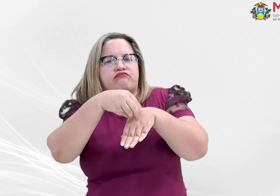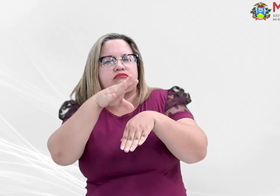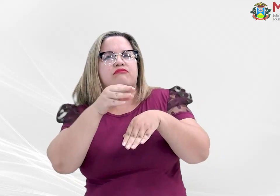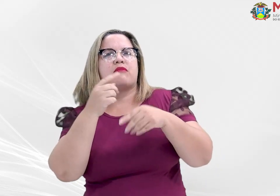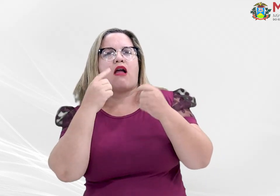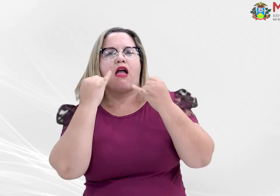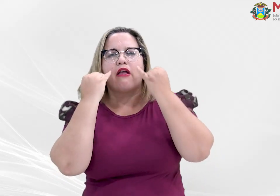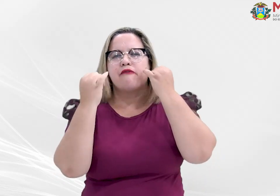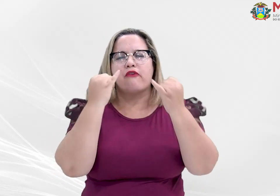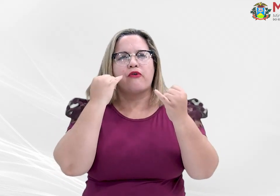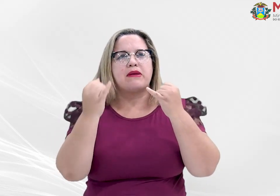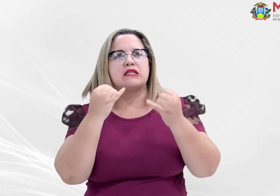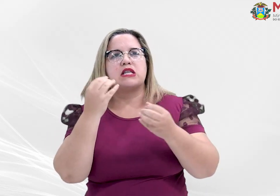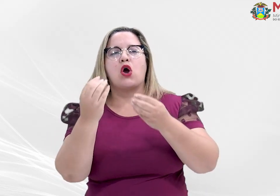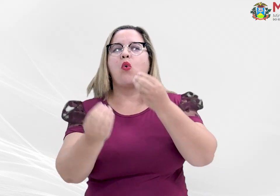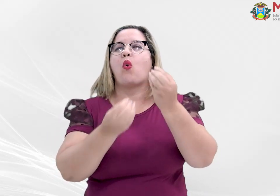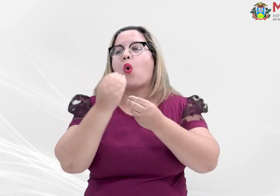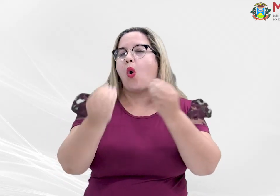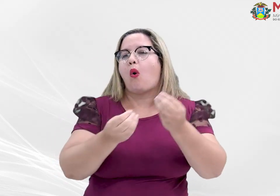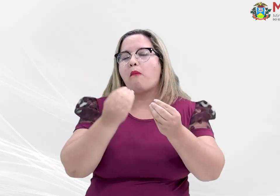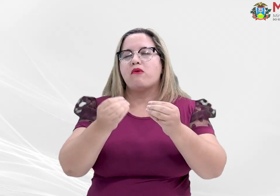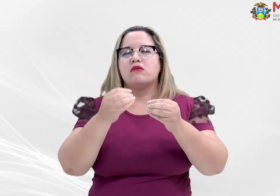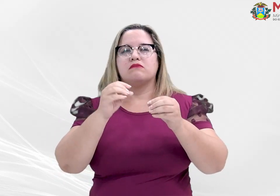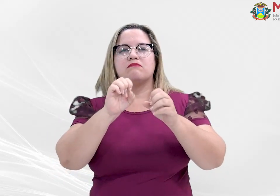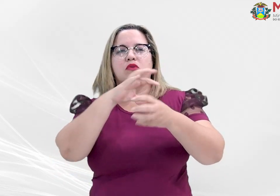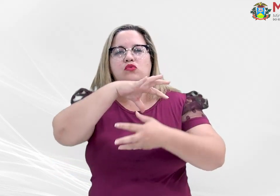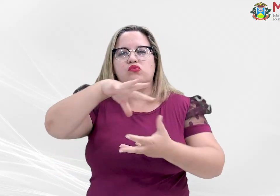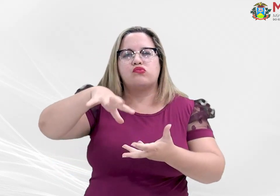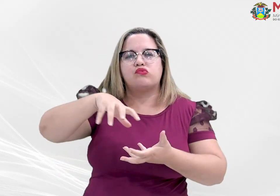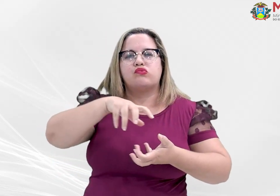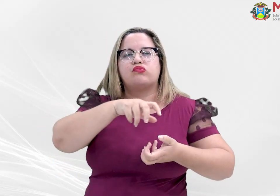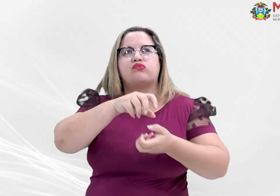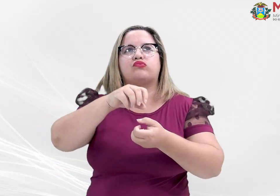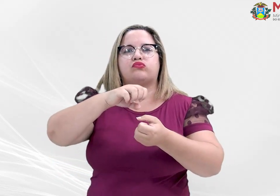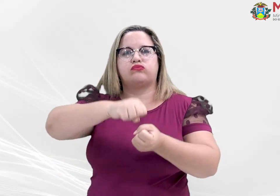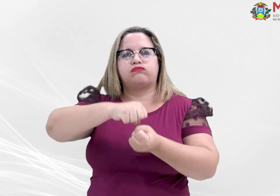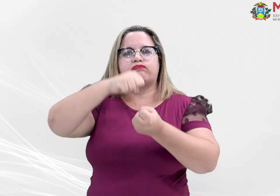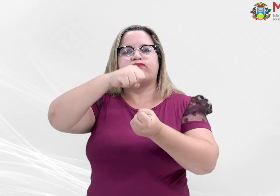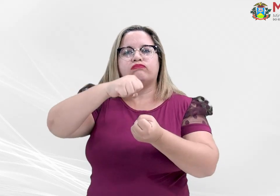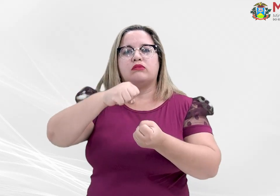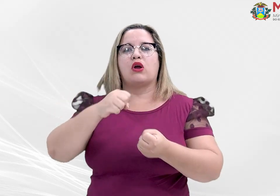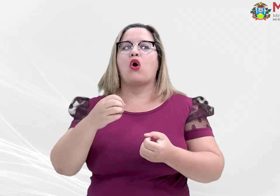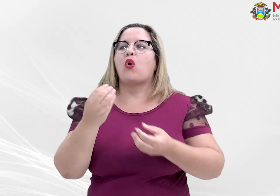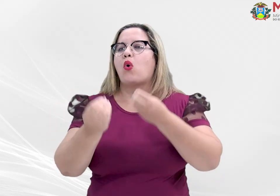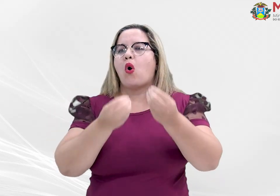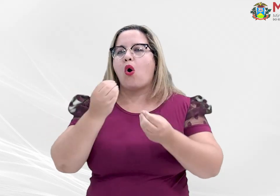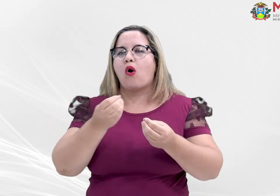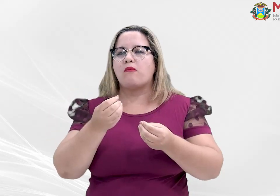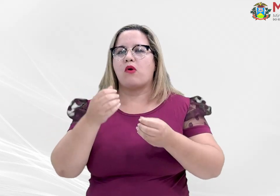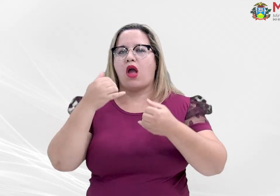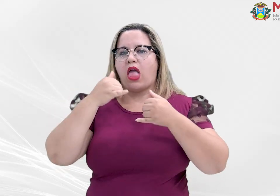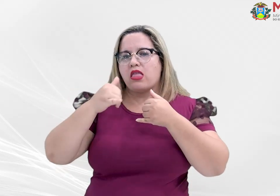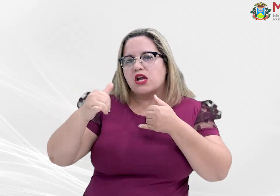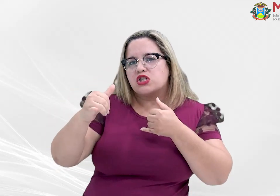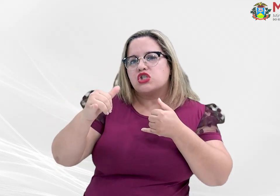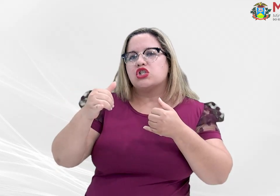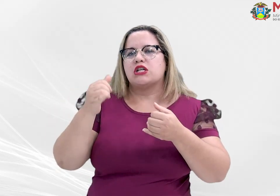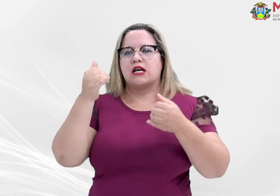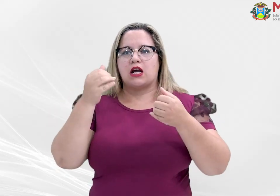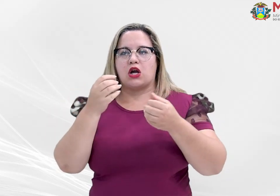Entre os assuntos que serão abordados nos vídeos estão o consumo de energia elétrica e água, uso de copos plásticos, papel,